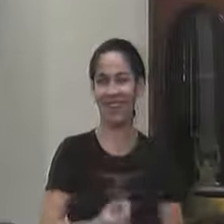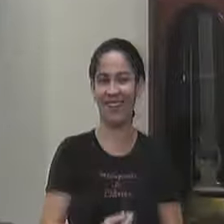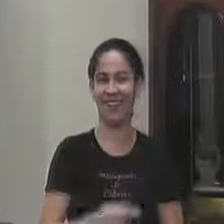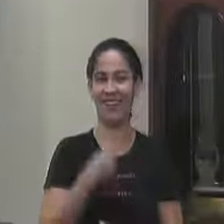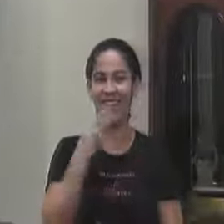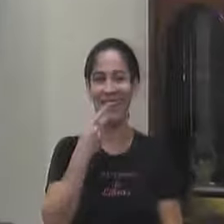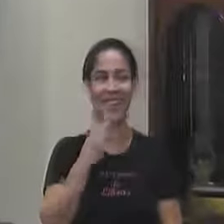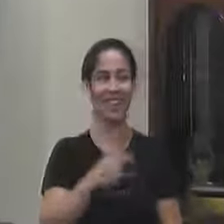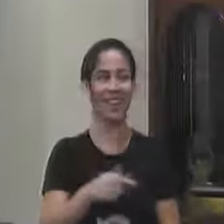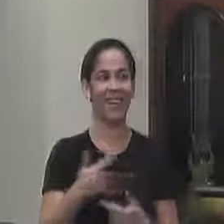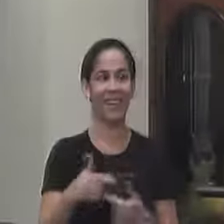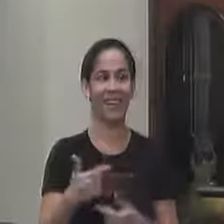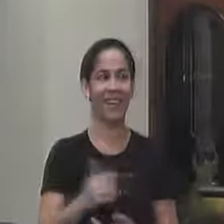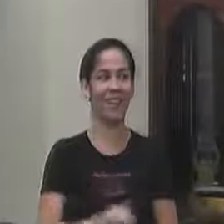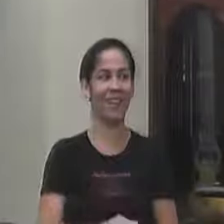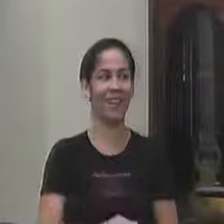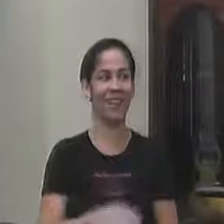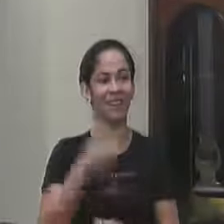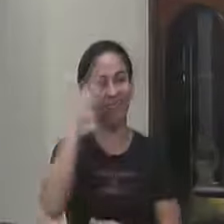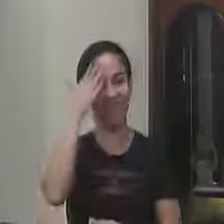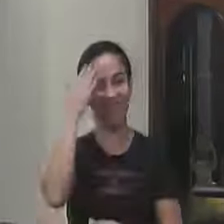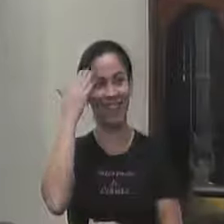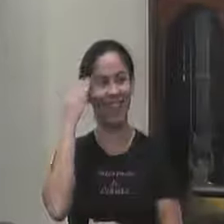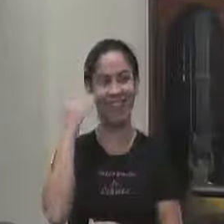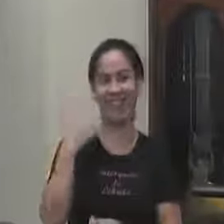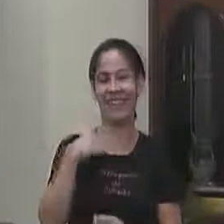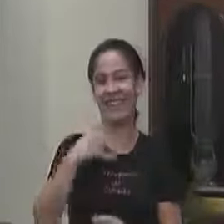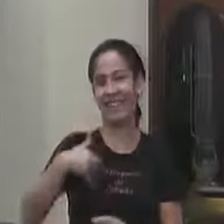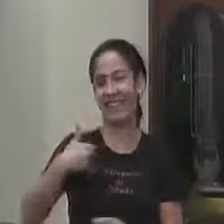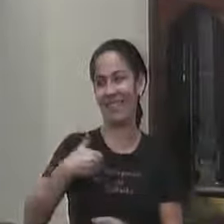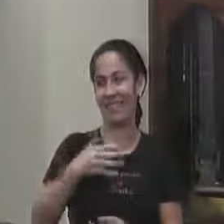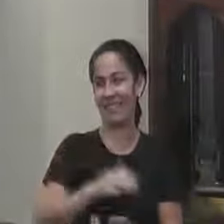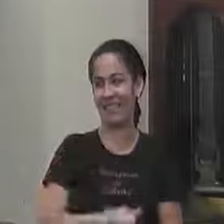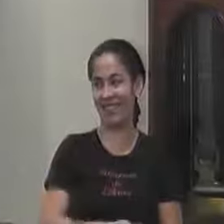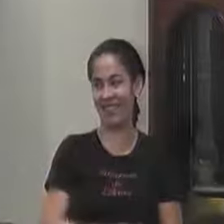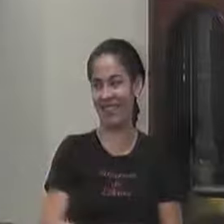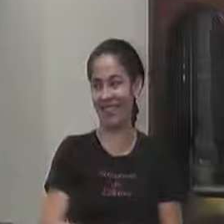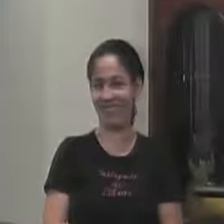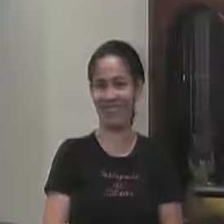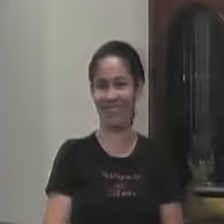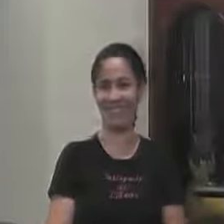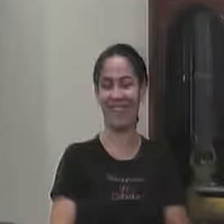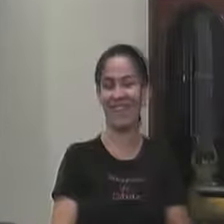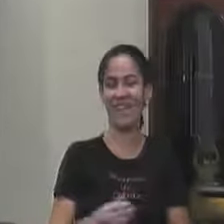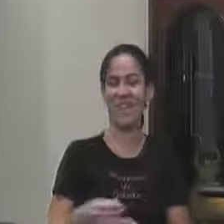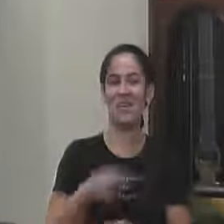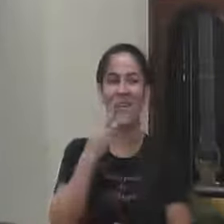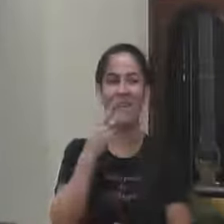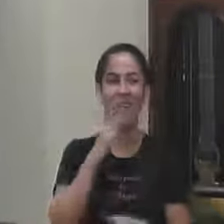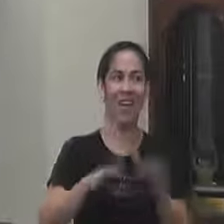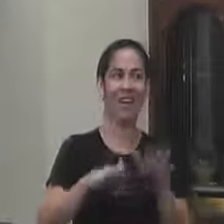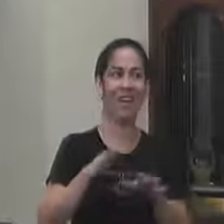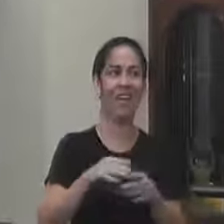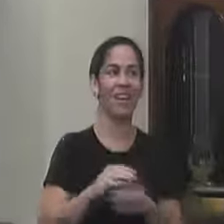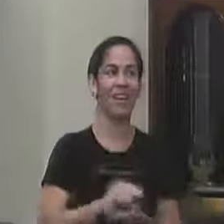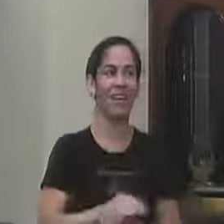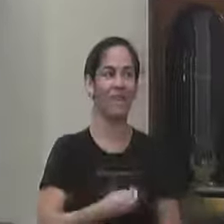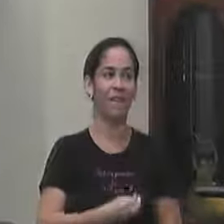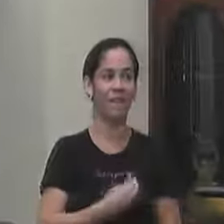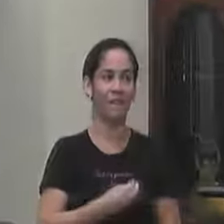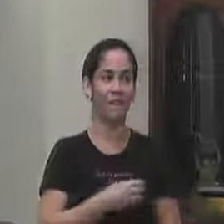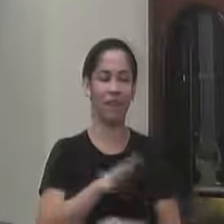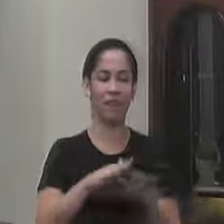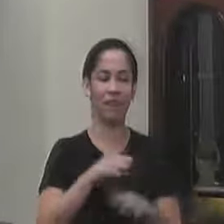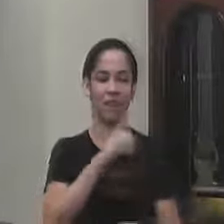estou te falando você não tem ainda os cabelos brancos né então isso às vezes dificulta e nos